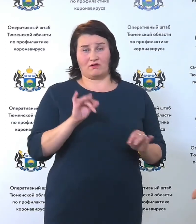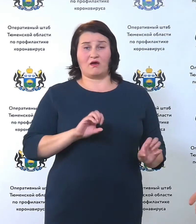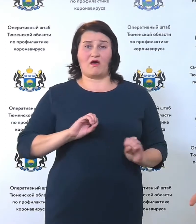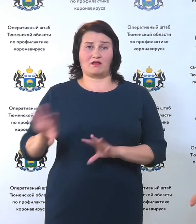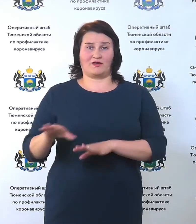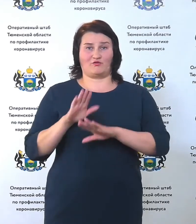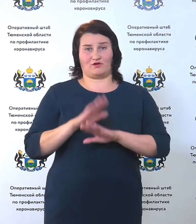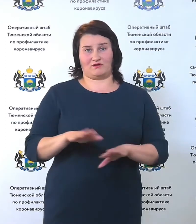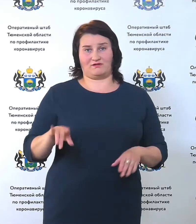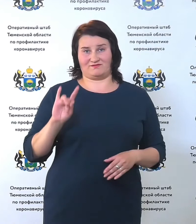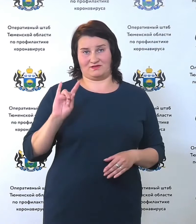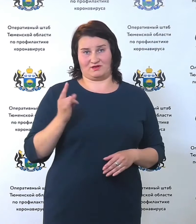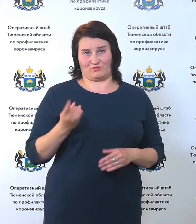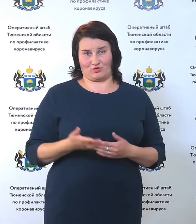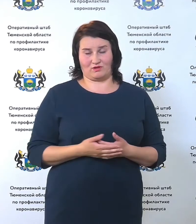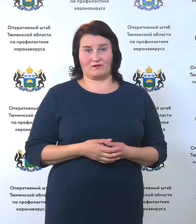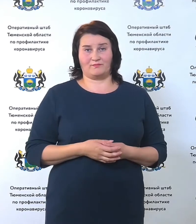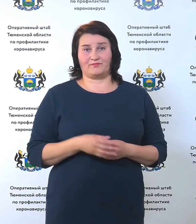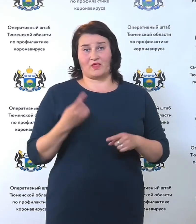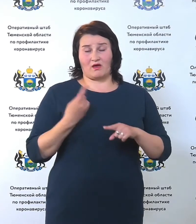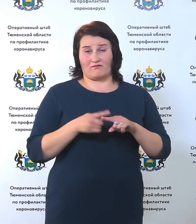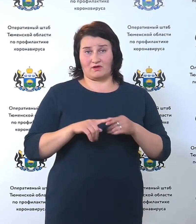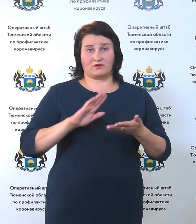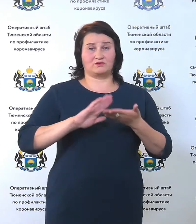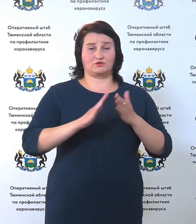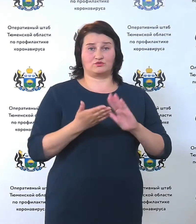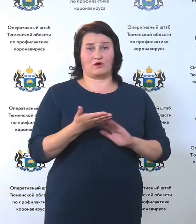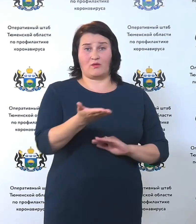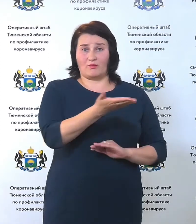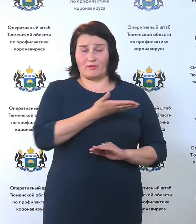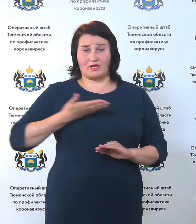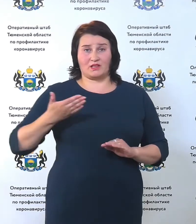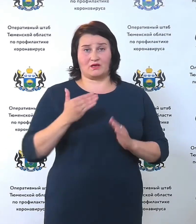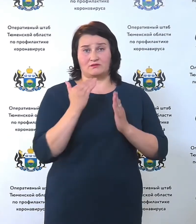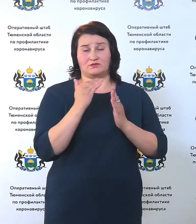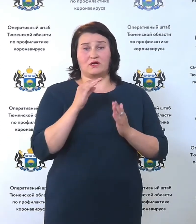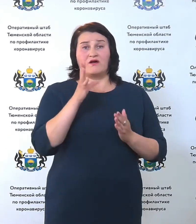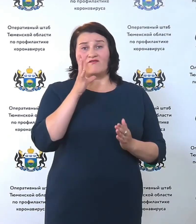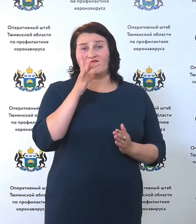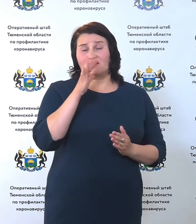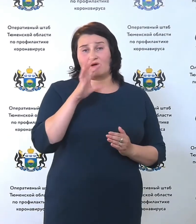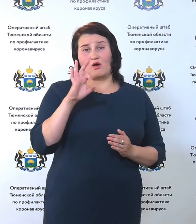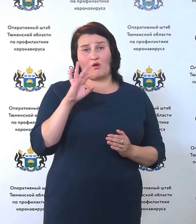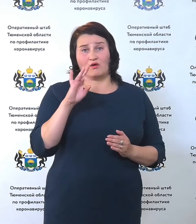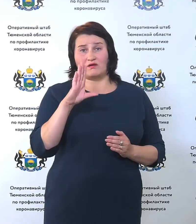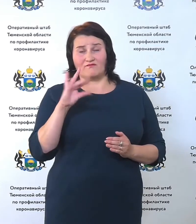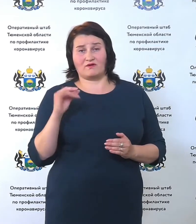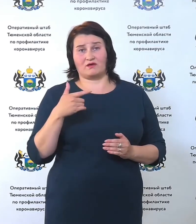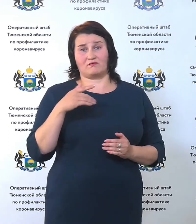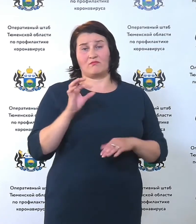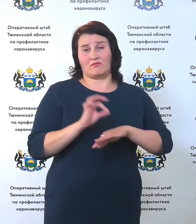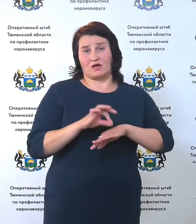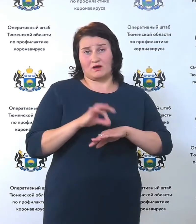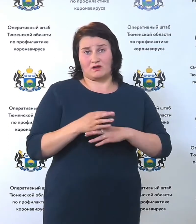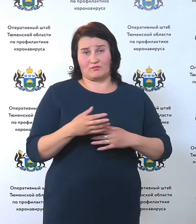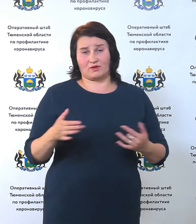хоть в детский сад, хоть в школу. Конечно, даже в этих ситуациях, при наших сезонных ОРВИ и гриппах, мы рискуем и подвергаем риску других.